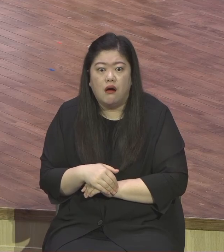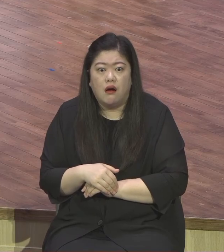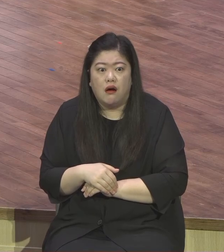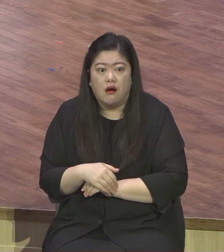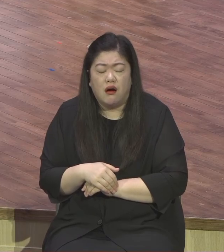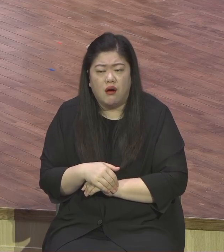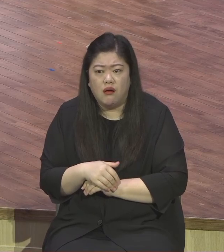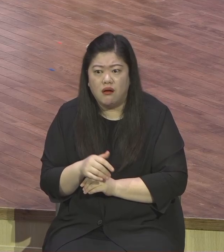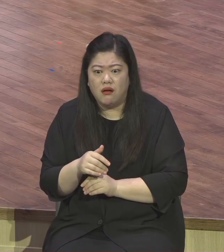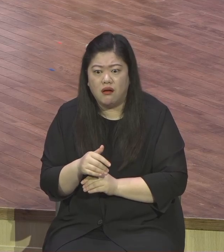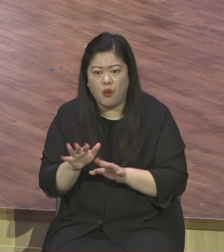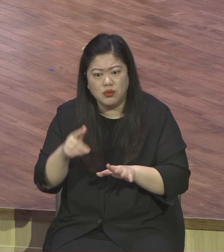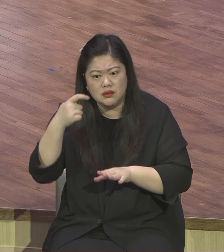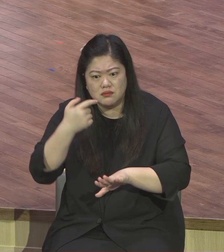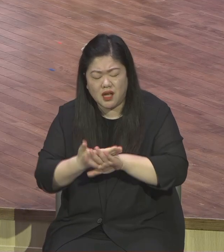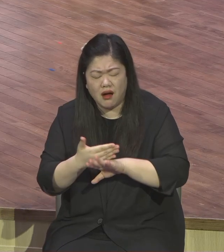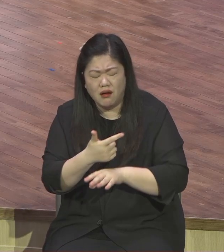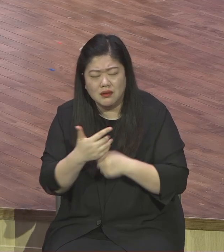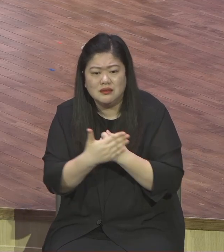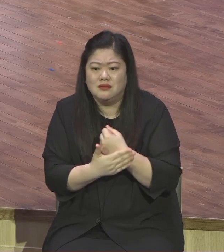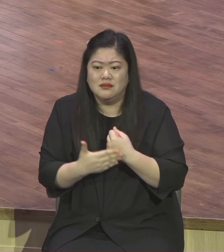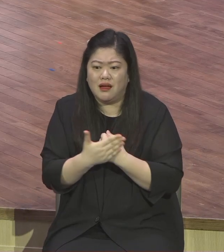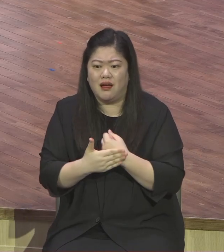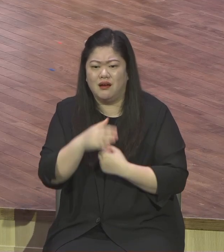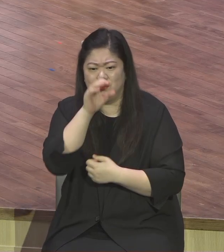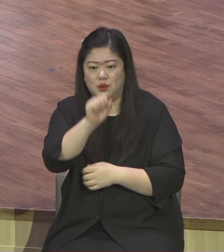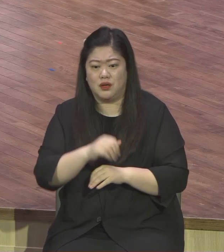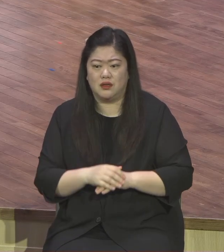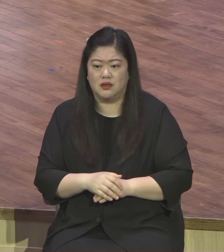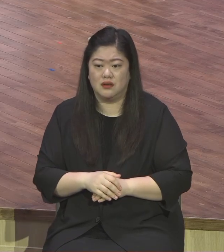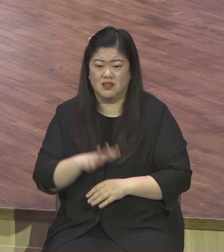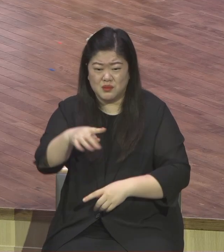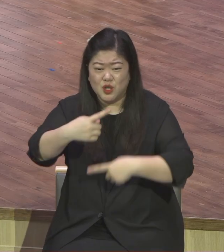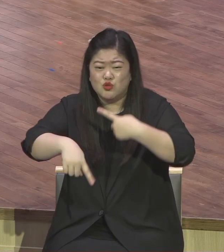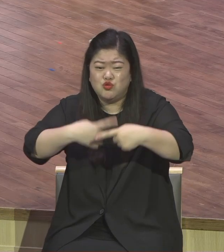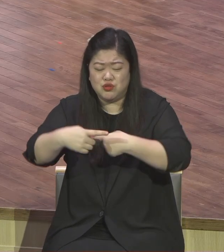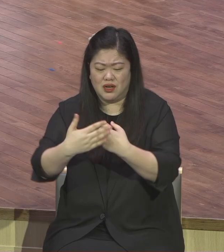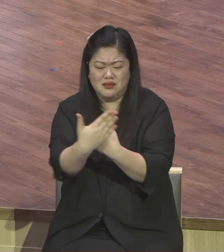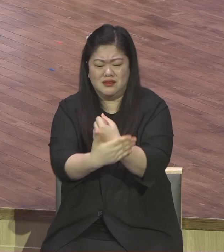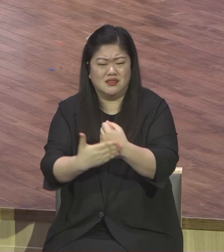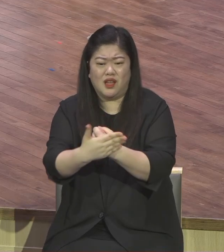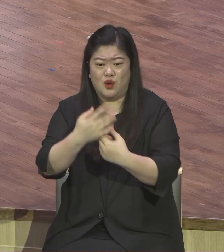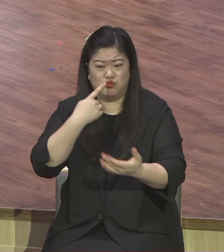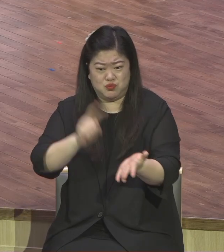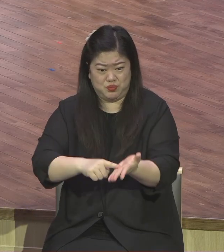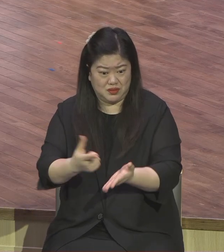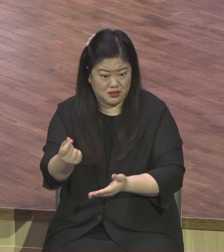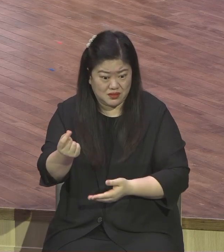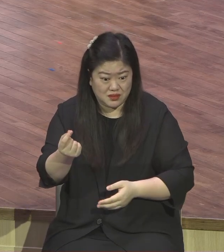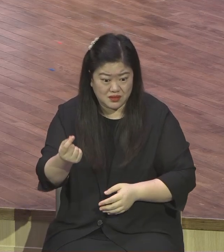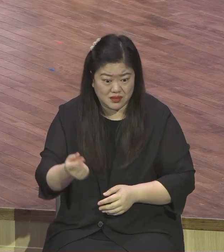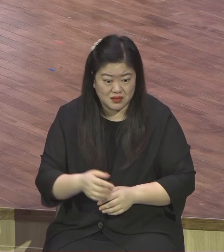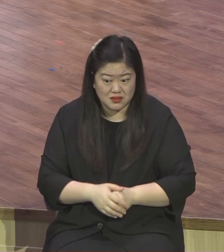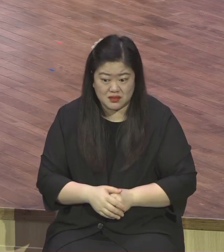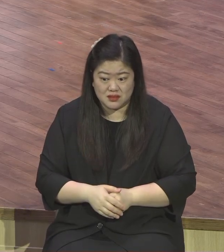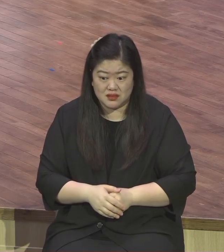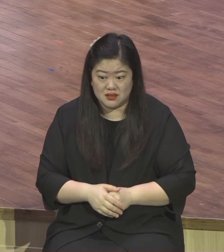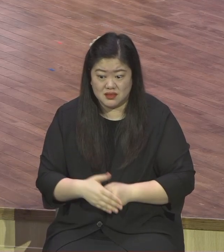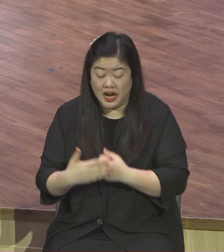여러분은 그냥 은혜라는 단어를 한두 번 듣는다 맨날 듣는 게 은혜인데 그렇습니까 여러분 영혼 깊은 곳에서